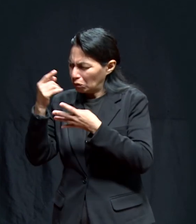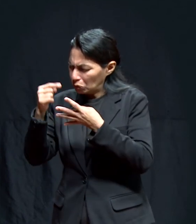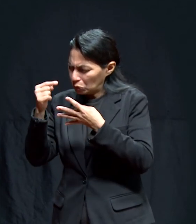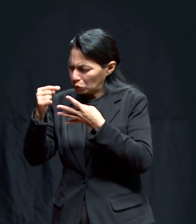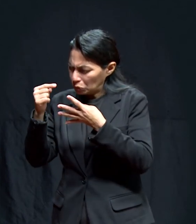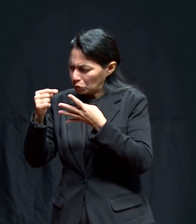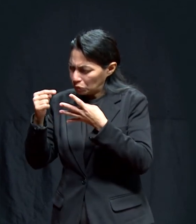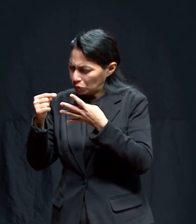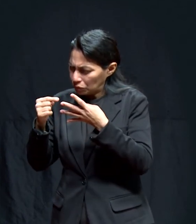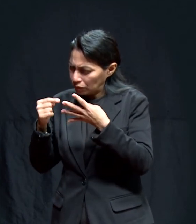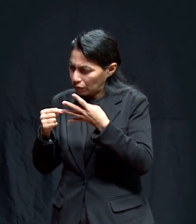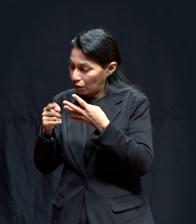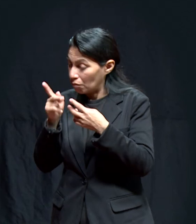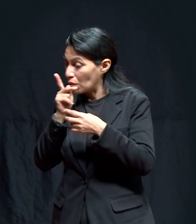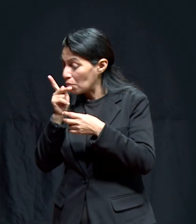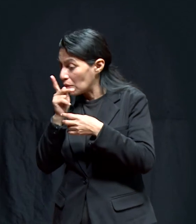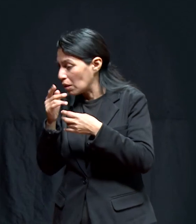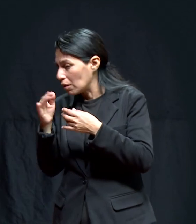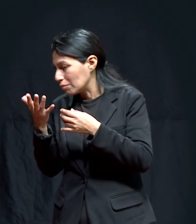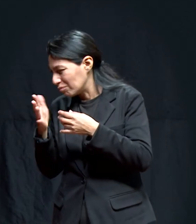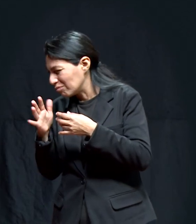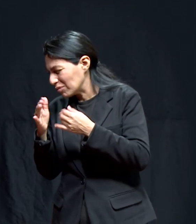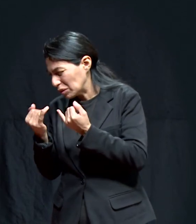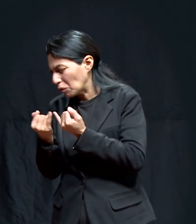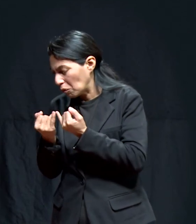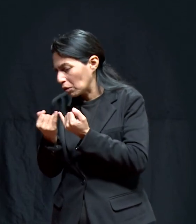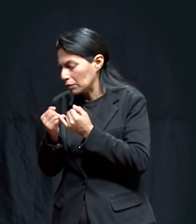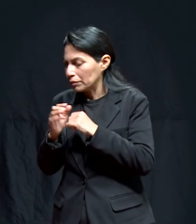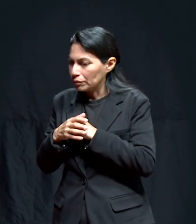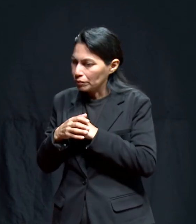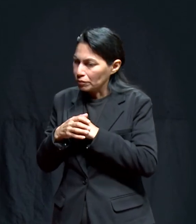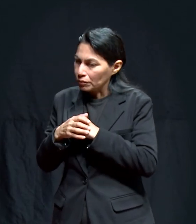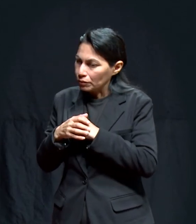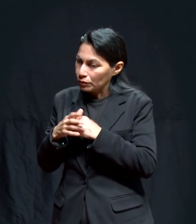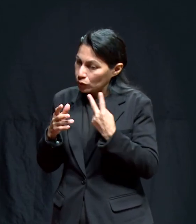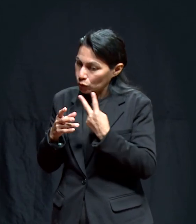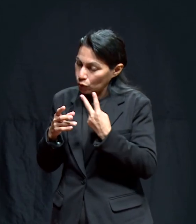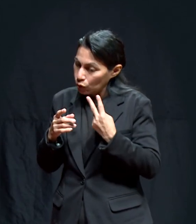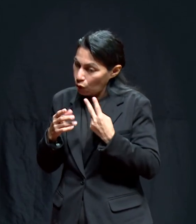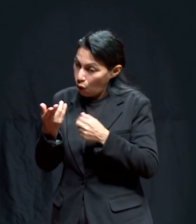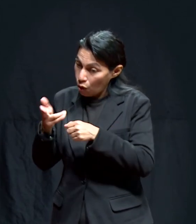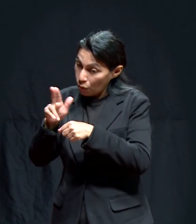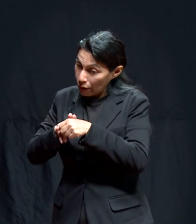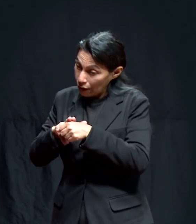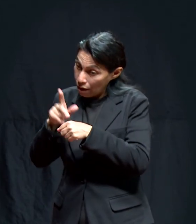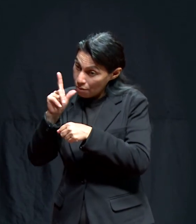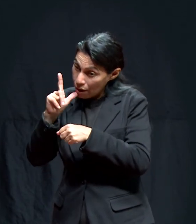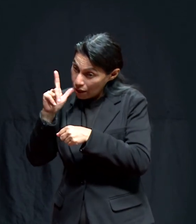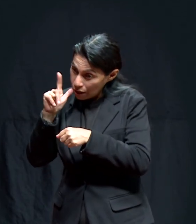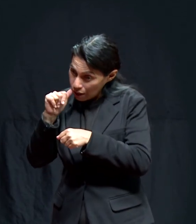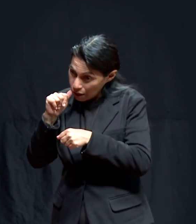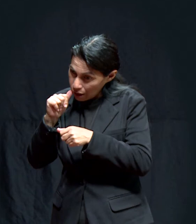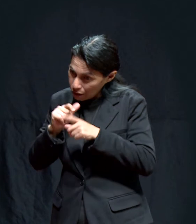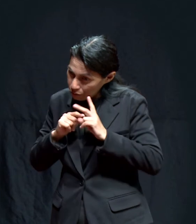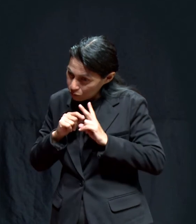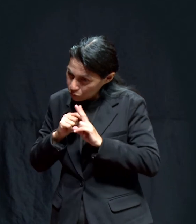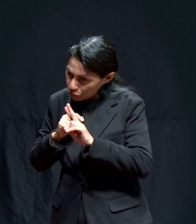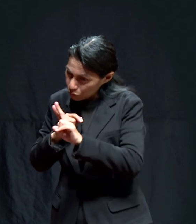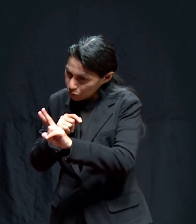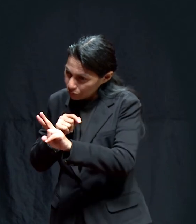me siento así, así, le digo, y tu papá también se siente un poco mal. Vamos a ir mañana al hospital.